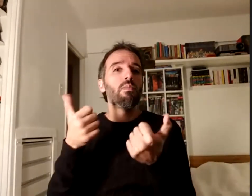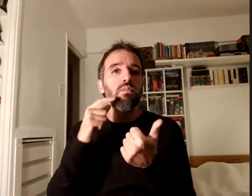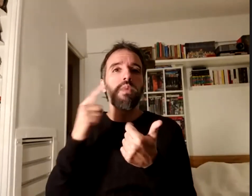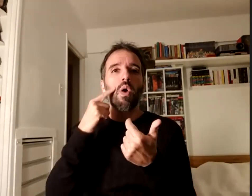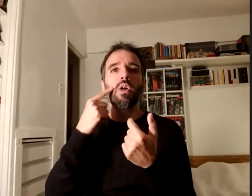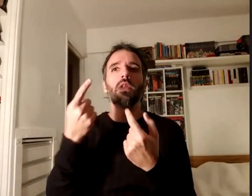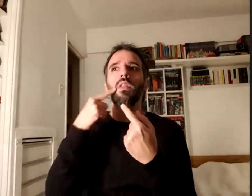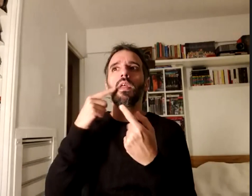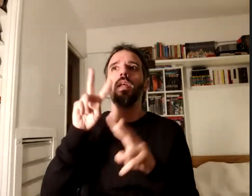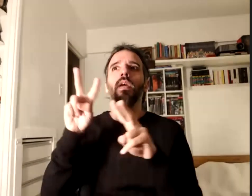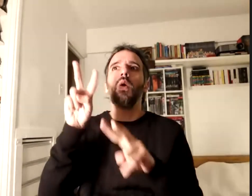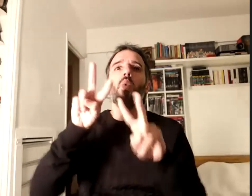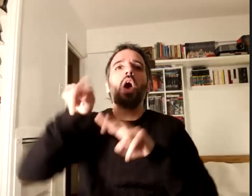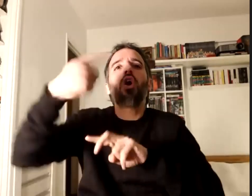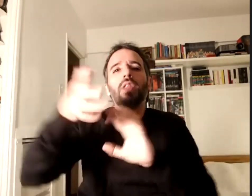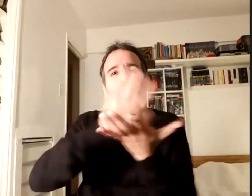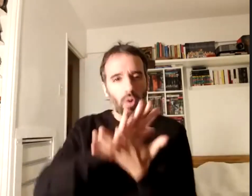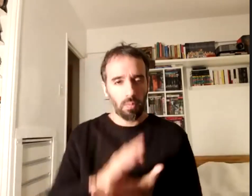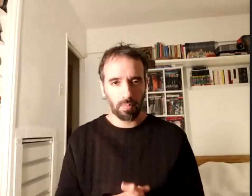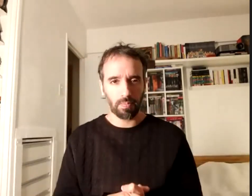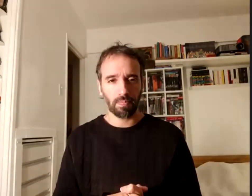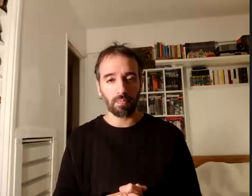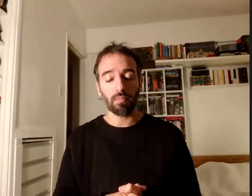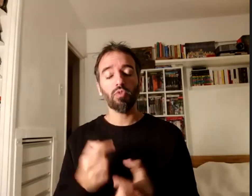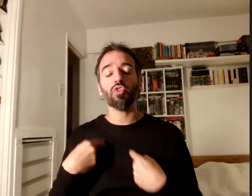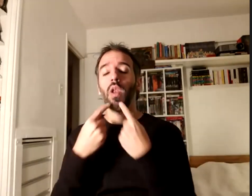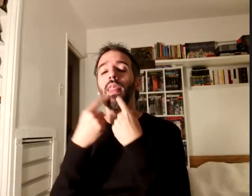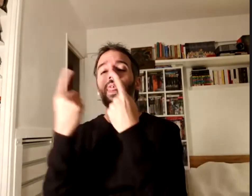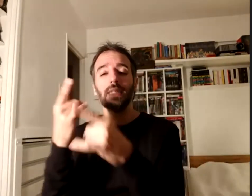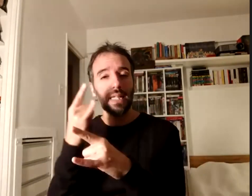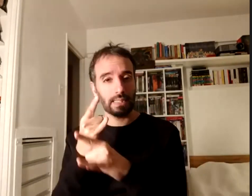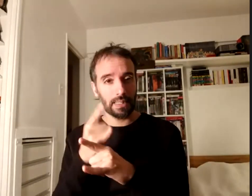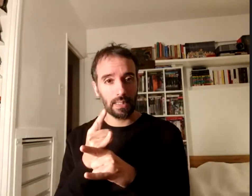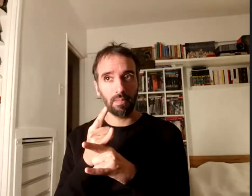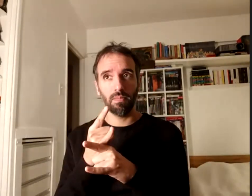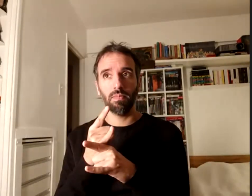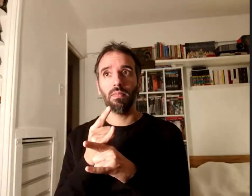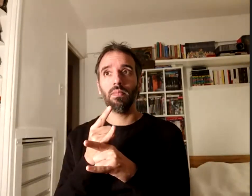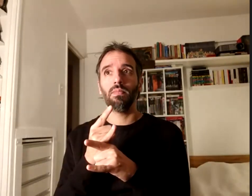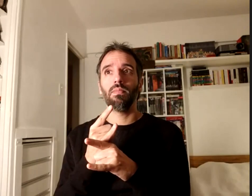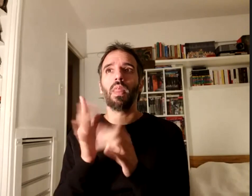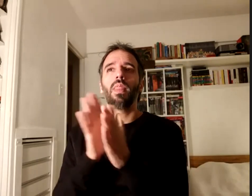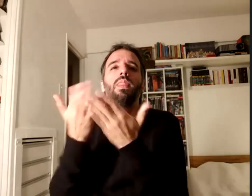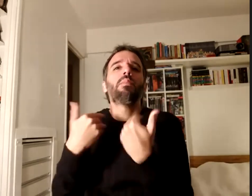método yo les decía siempre dame un tiempo con los